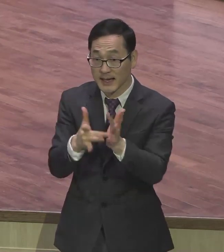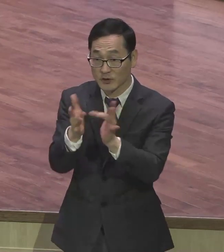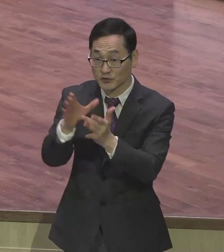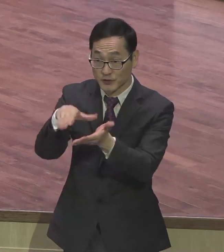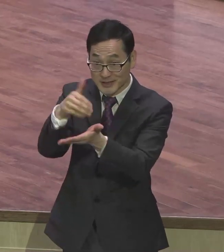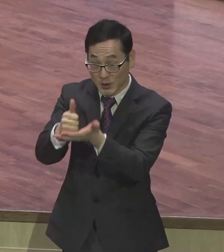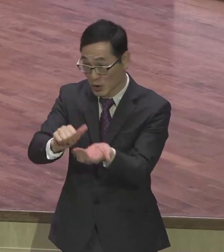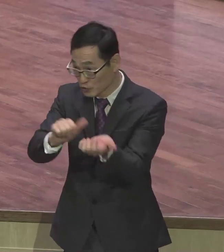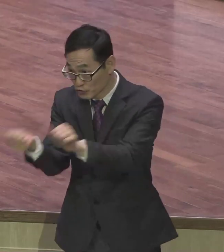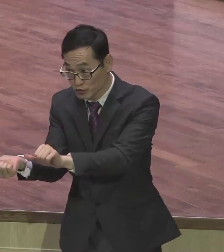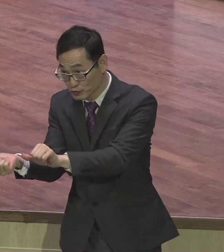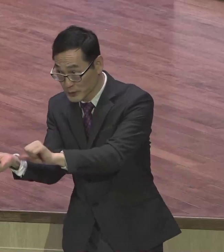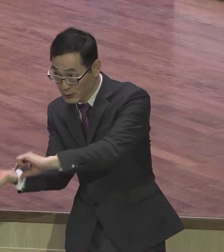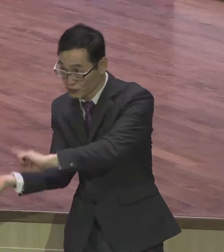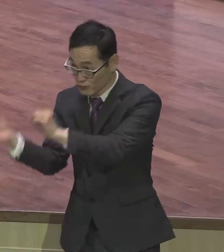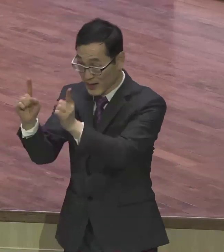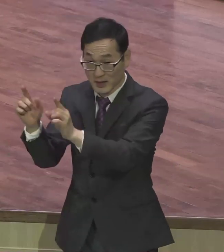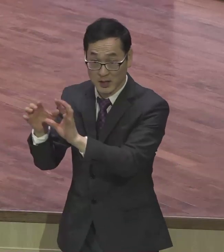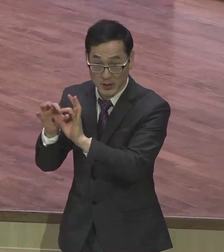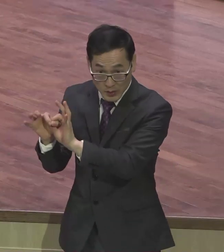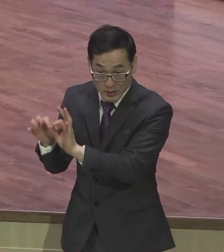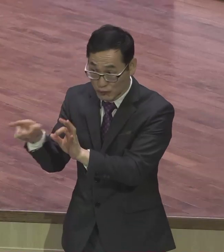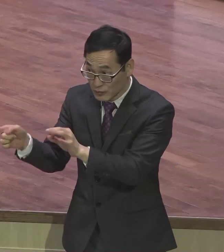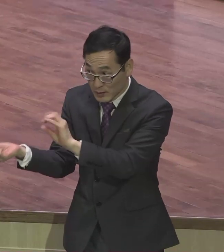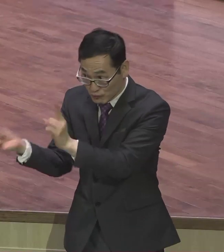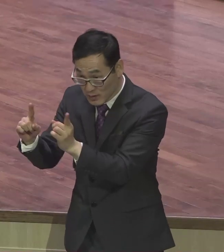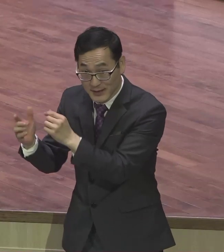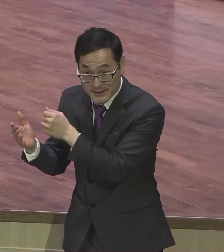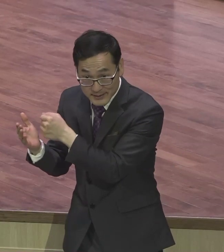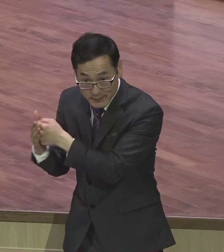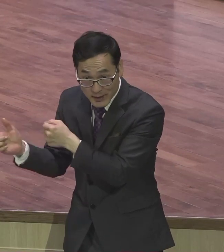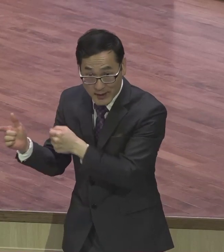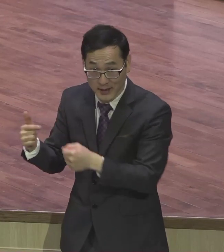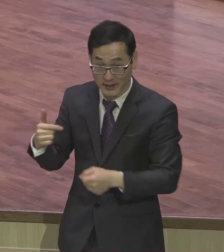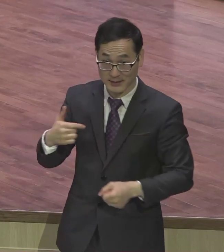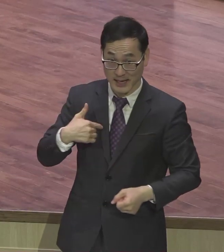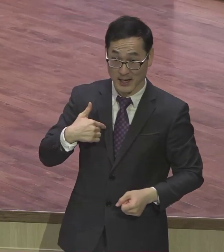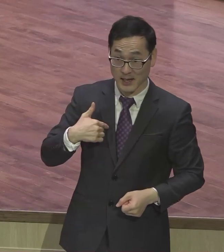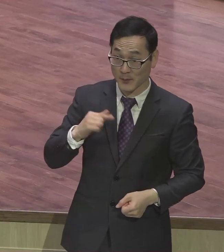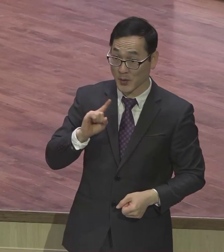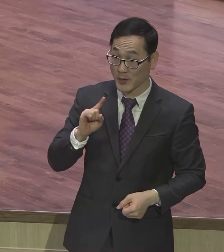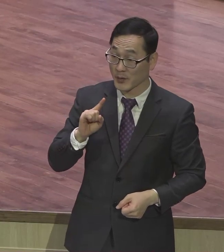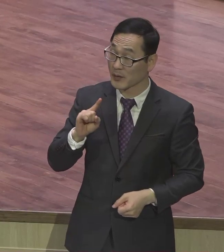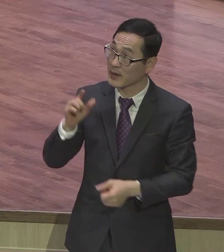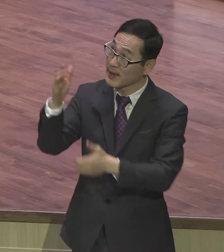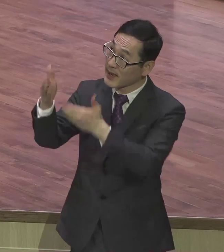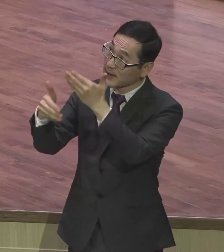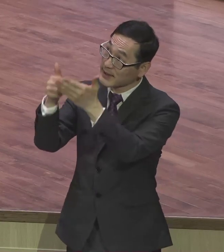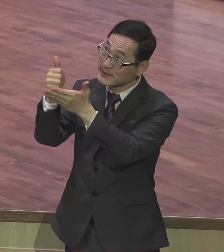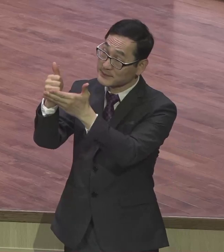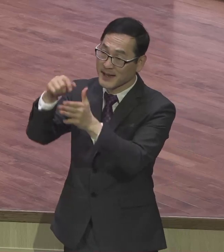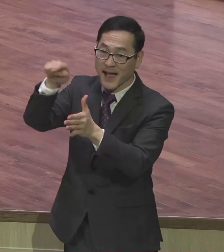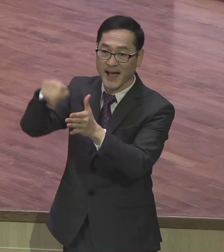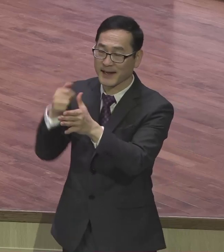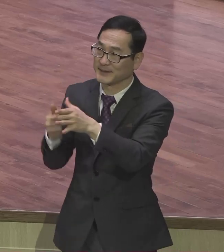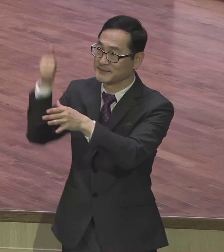죽으심과 부활을 통해서 참으로 우리가 누리게 될 것이 뭐냐 하나님 안에서 즐겁게 살아라